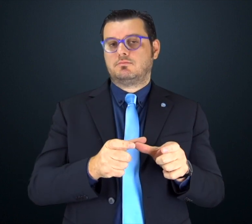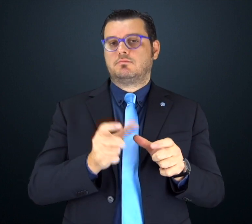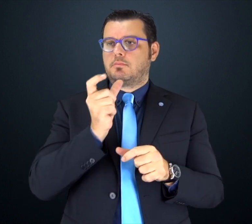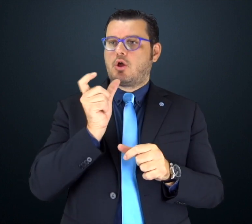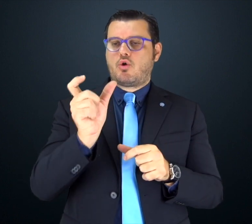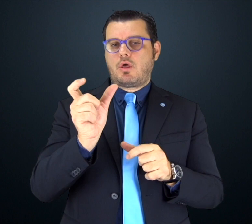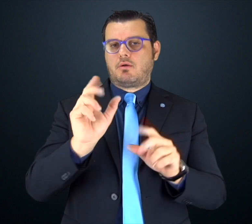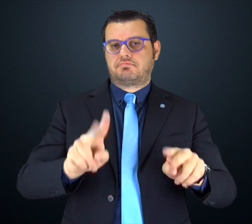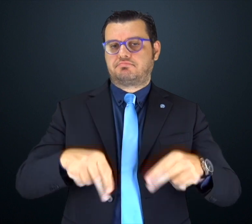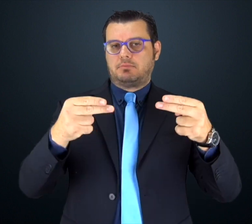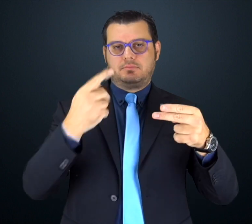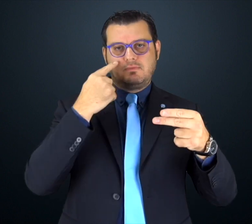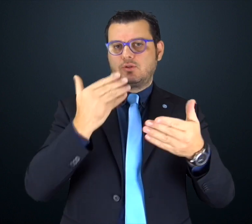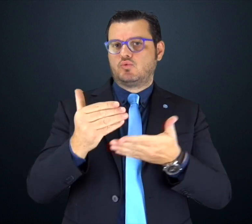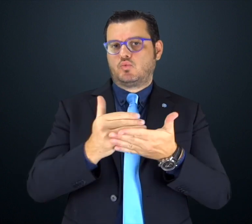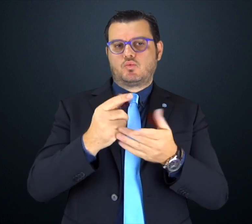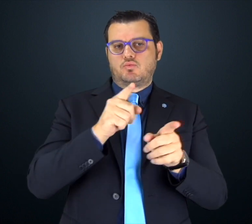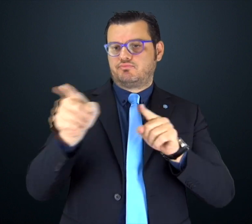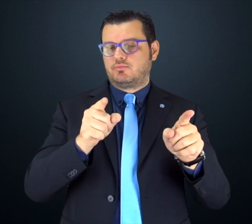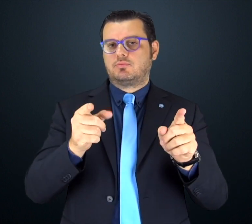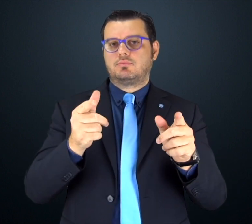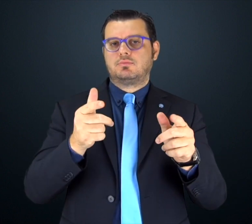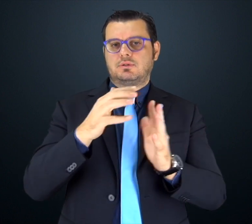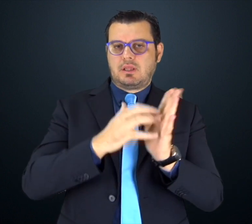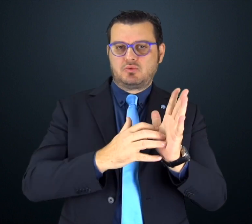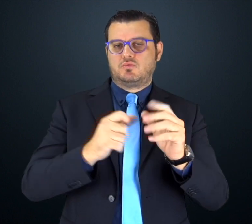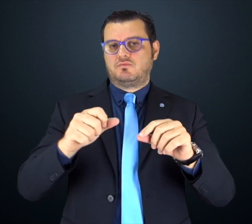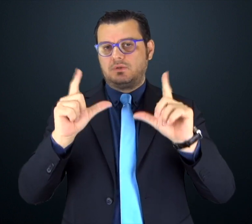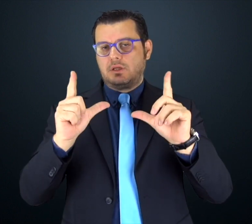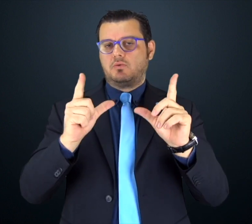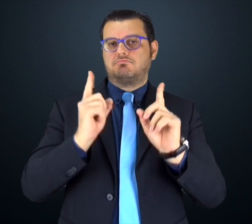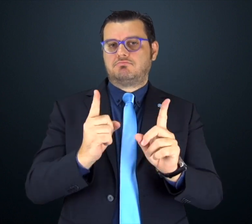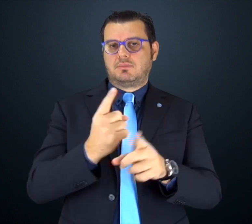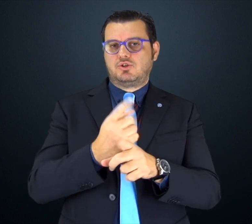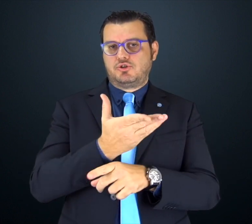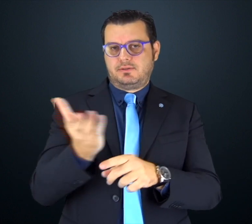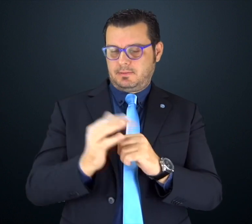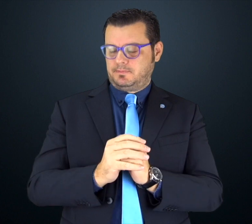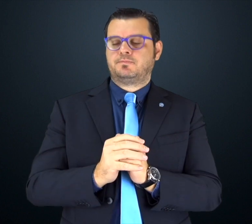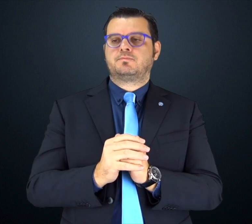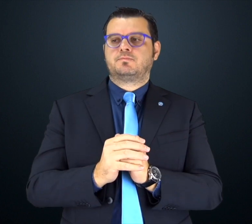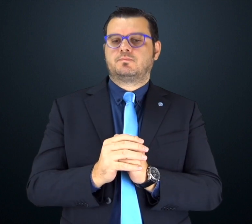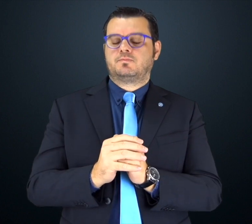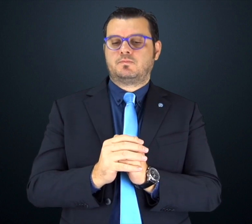sito vogliamo dare l'opportunità alle persone sorde, alle loro famiglie, a genitori udenti con figli sordi